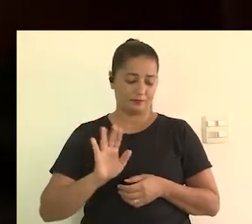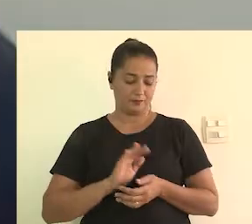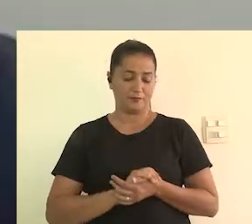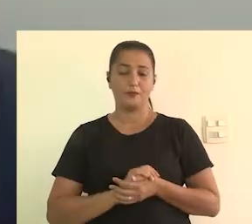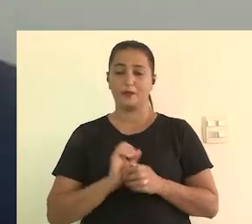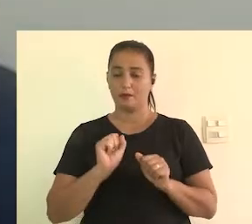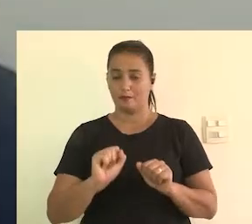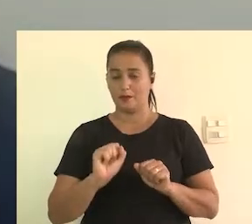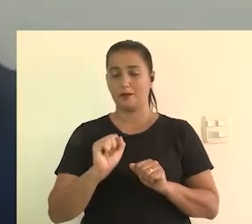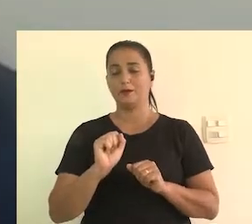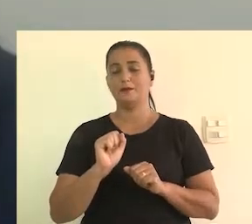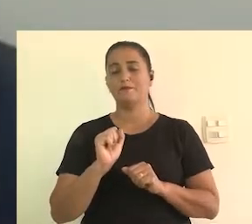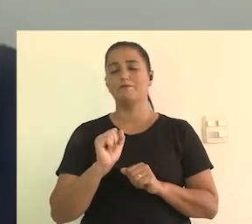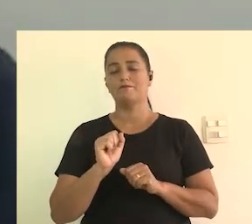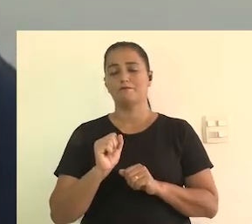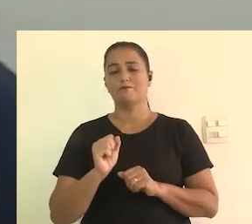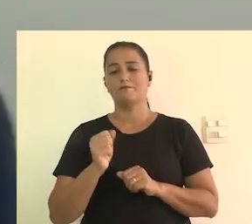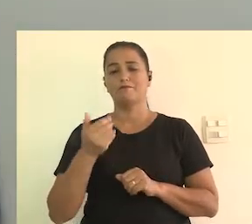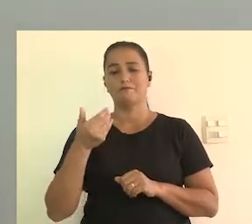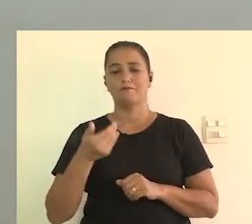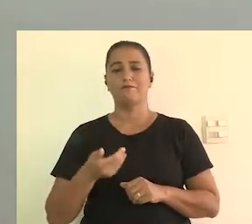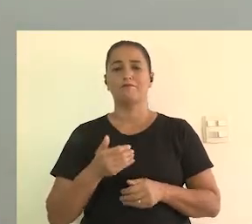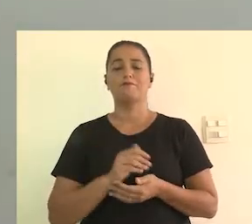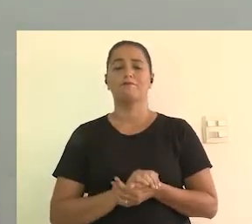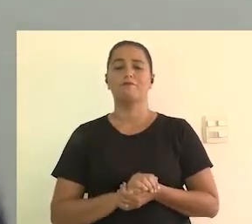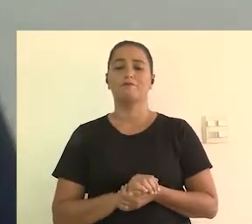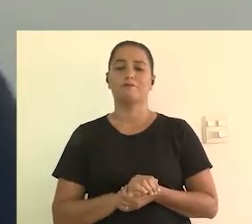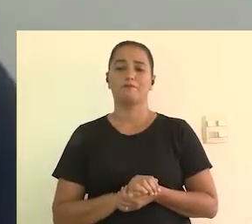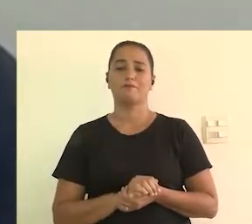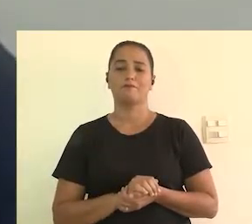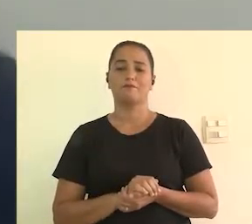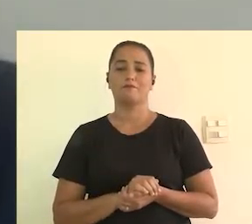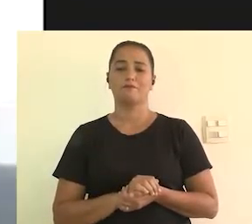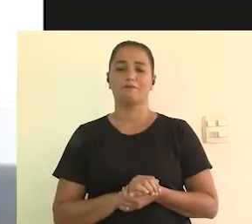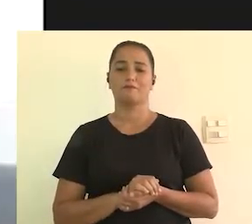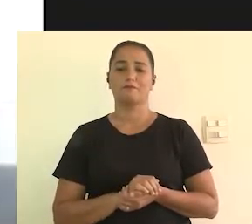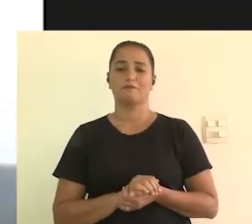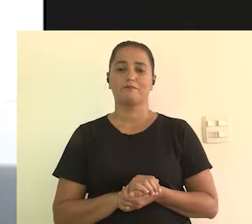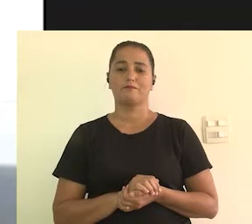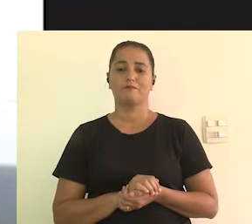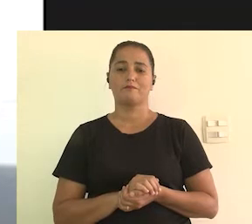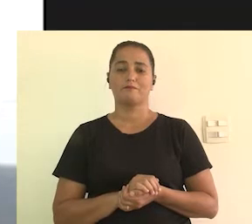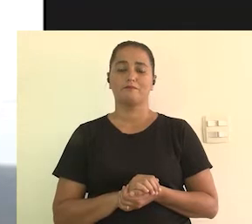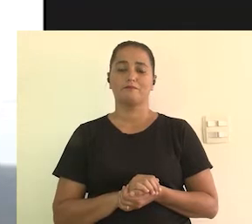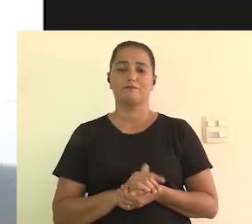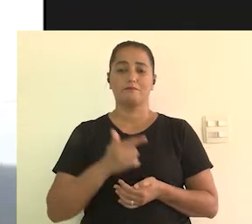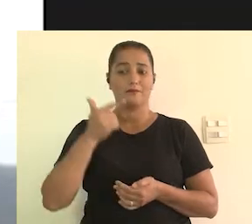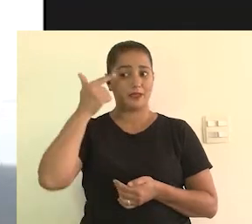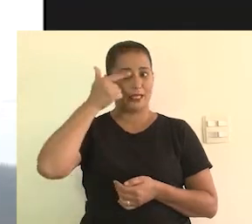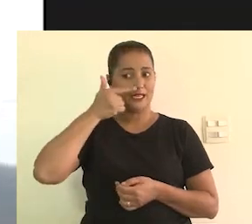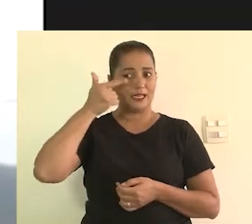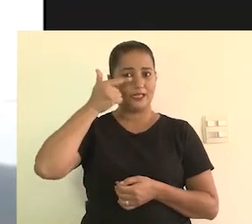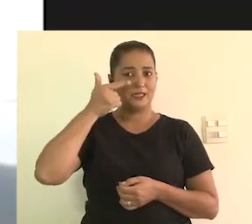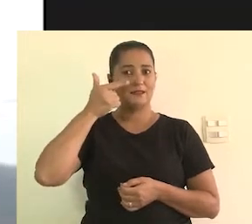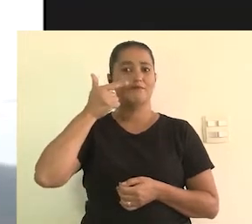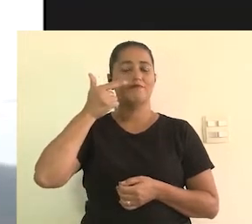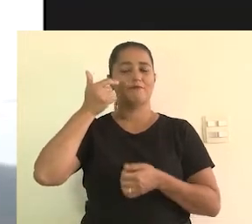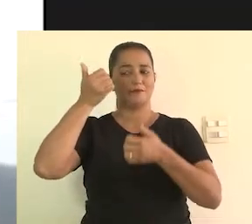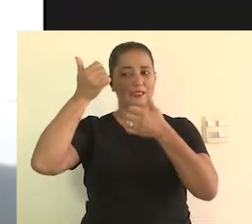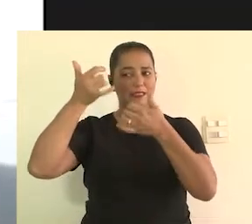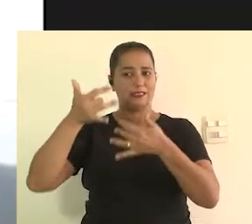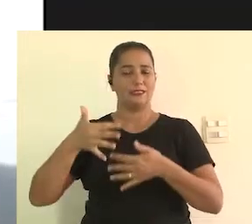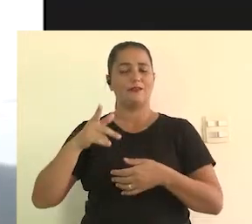Certo, vamos lá, quem quer falar agora, Felipe ou Alessandra? ser eu? Pode ser ele. Então,